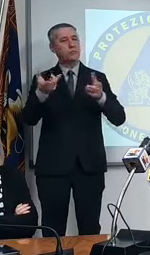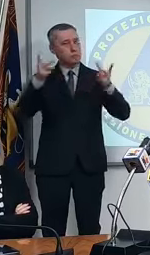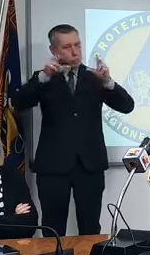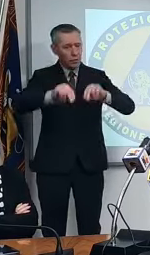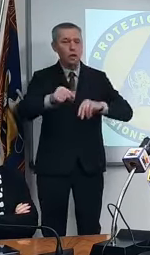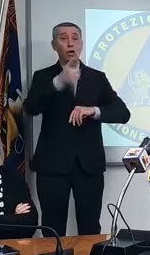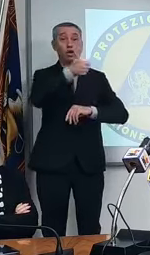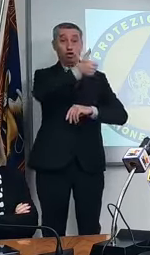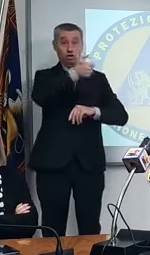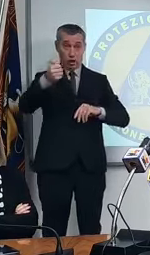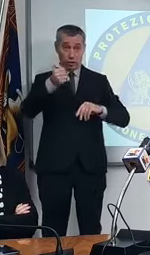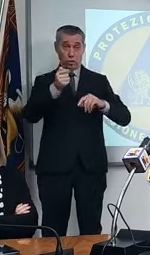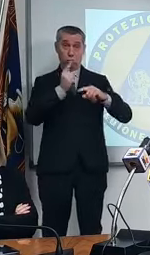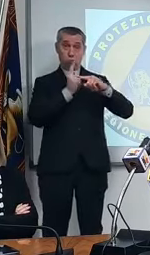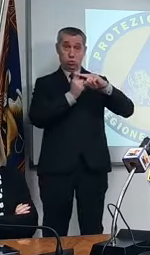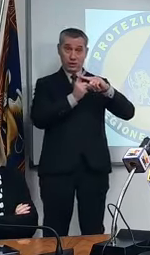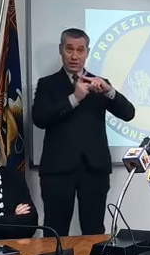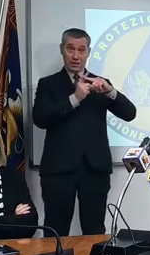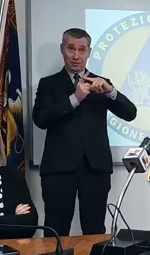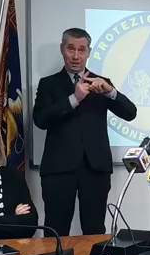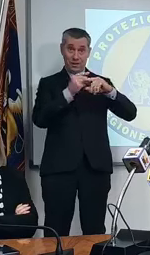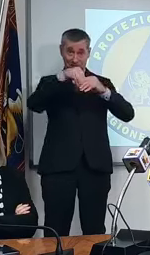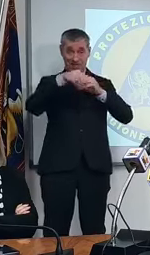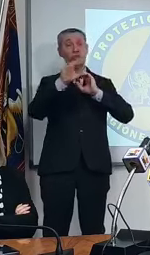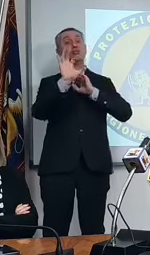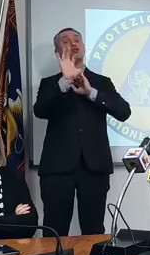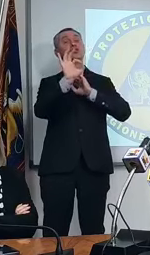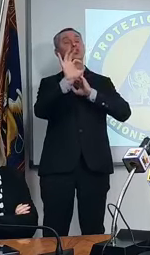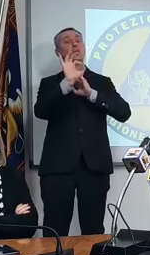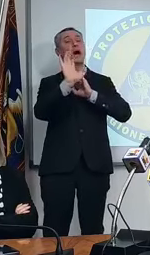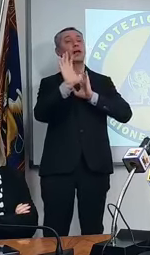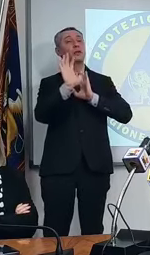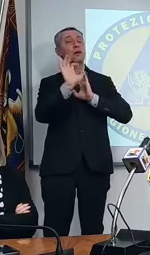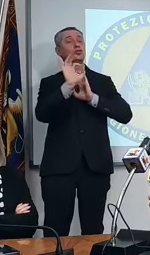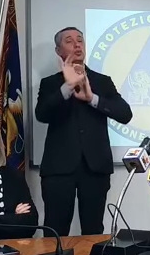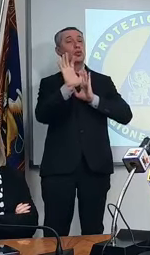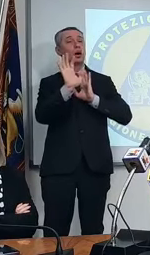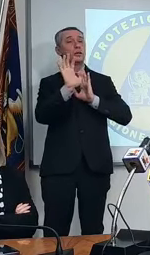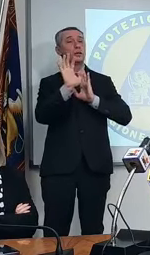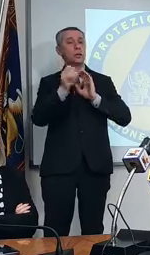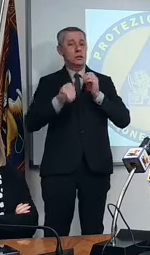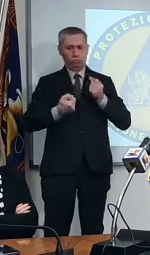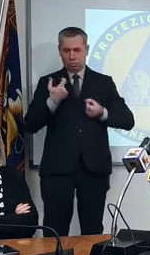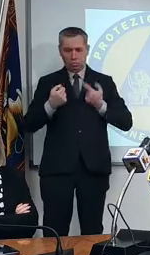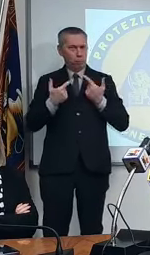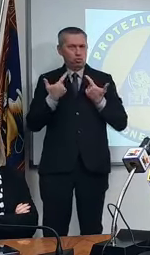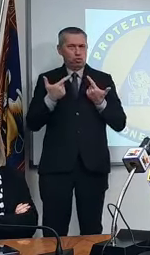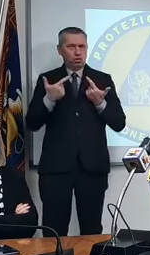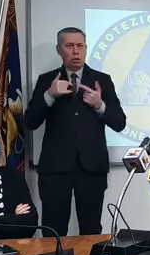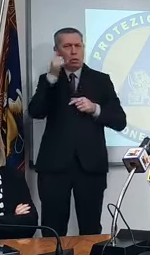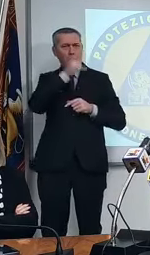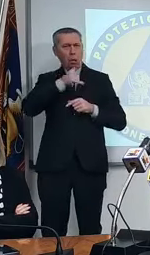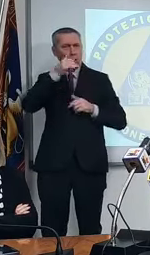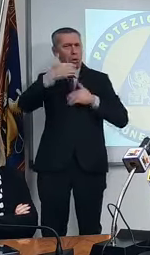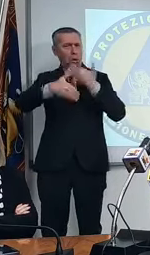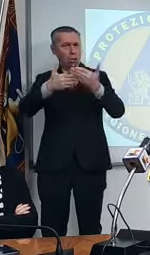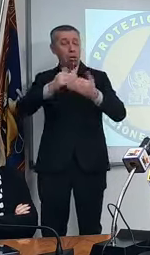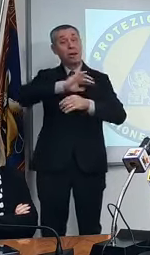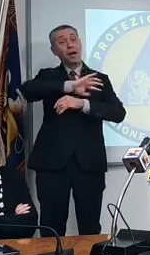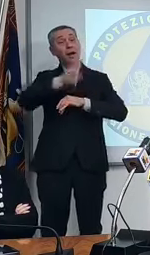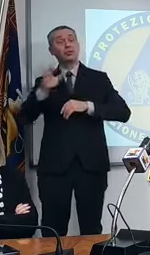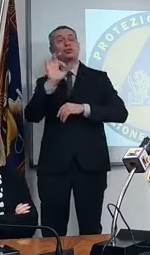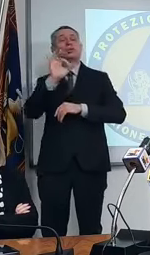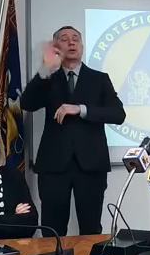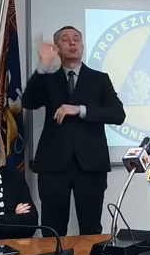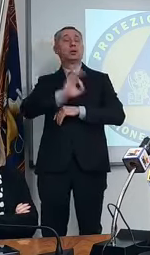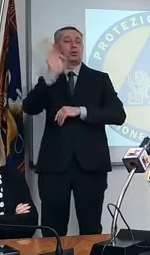positivi, 50, gli vada Dio, non sapranno mai di essere positivi, perché non faranno sintomi. L'altro 50%